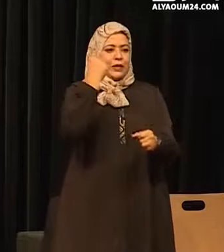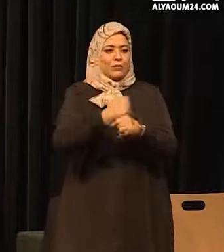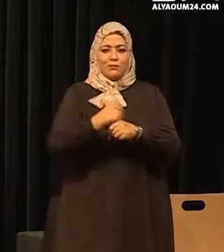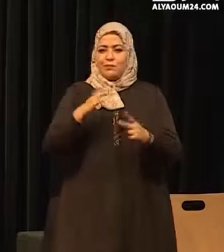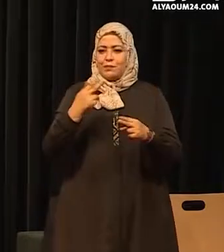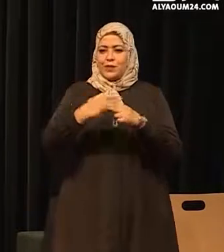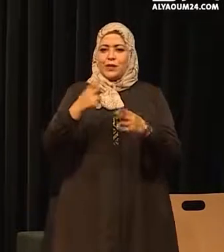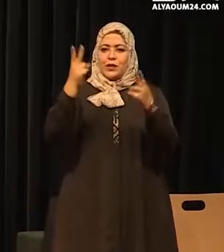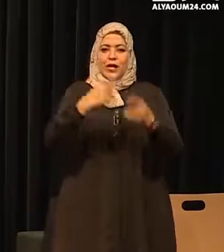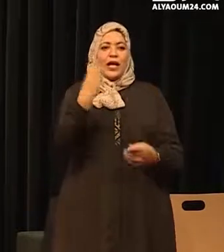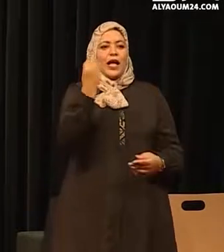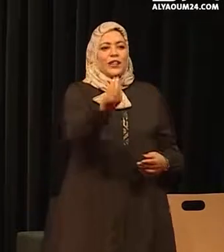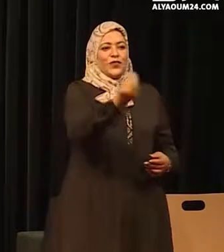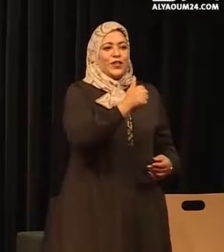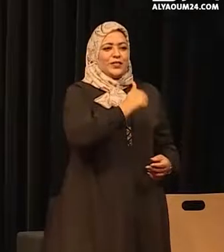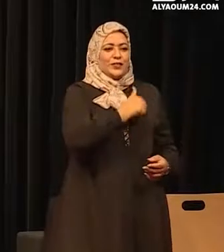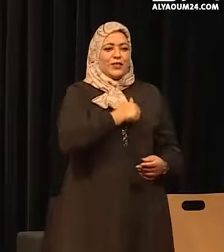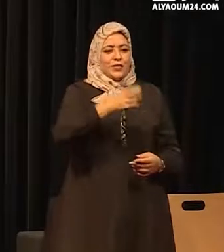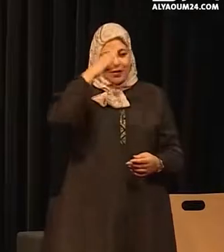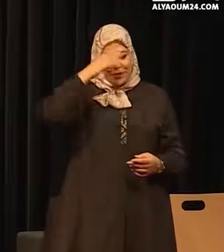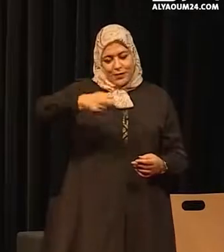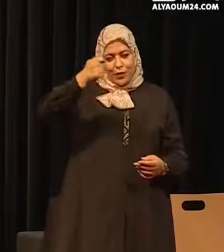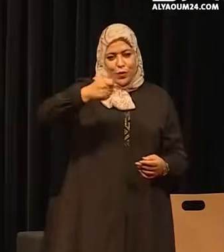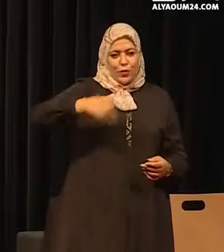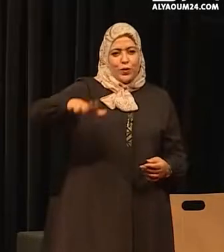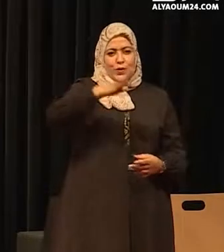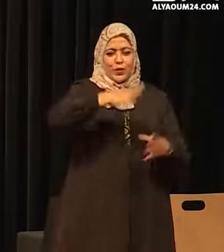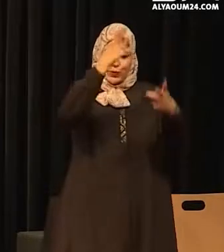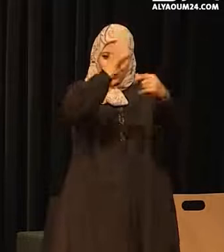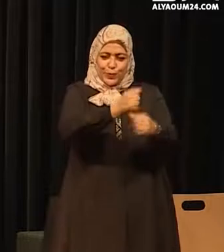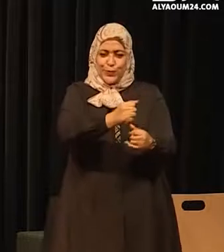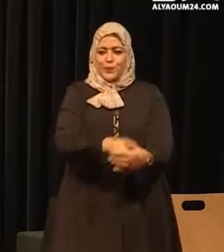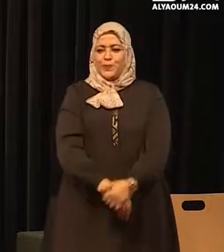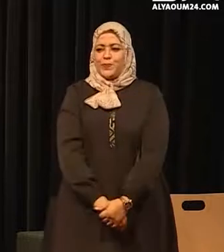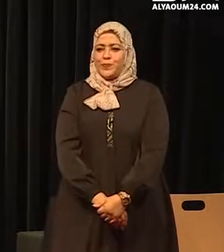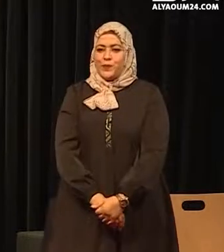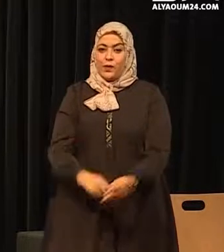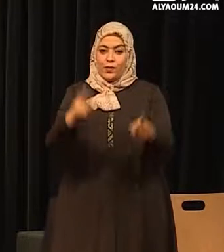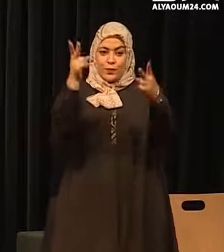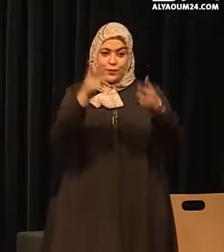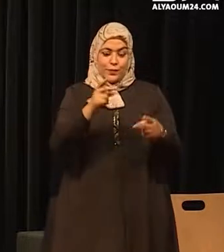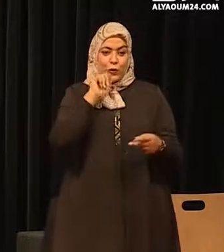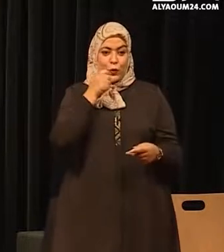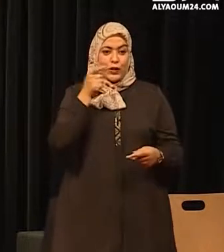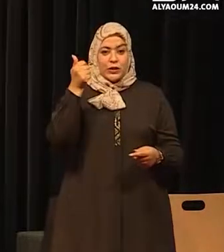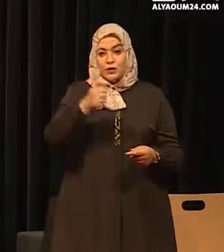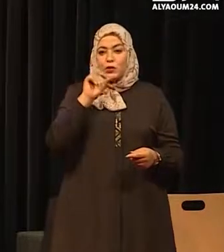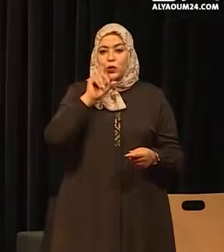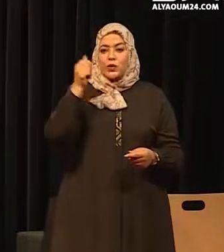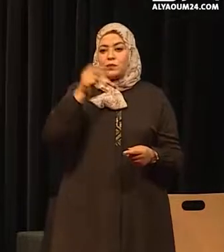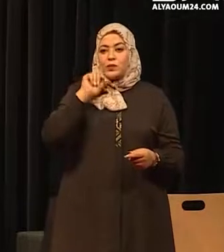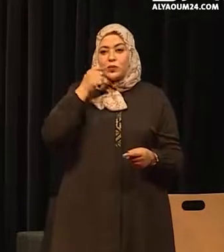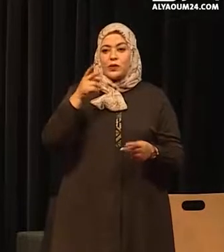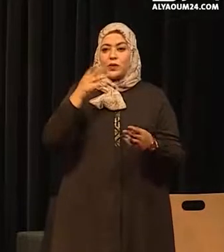أعزائي الأطفال السلام عليكم ورحمة الله تعالى وبركاته حضرات سيدات وستاذة يسعدني أن